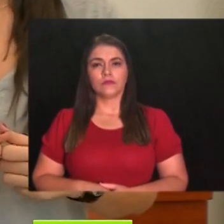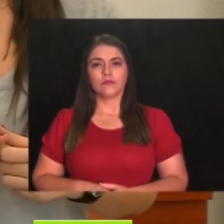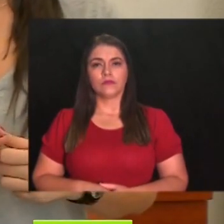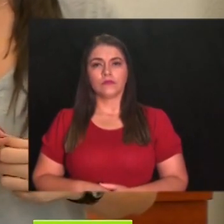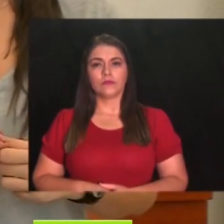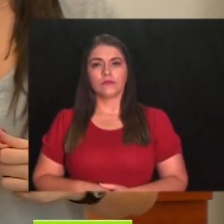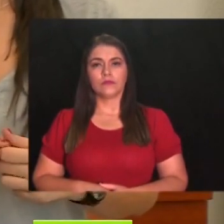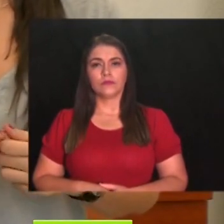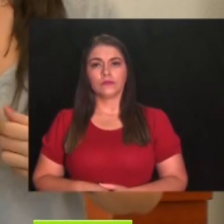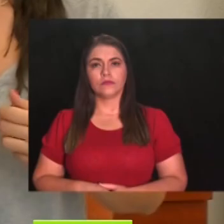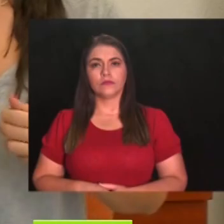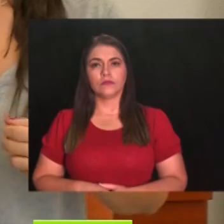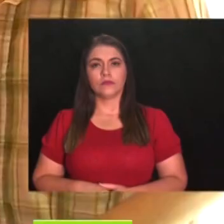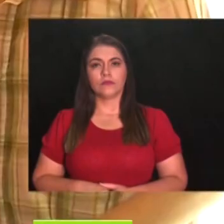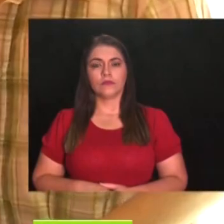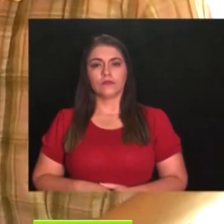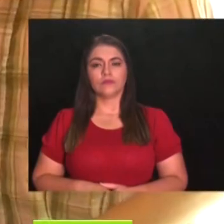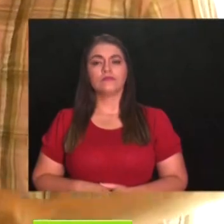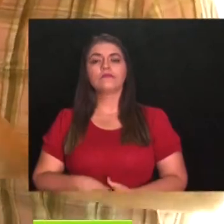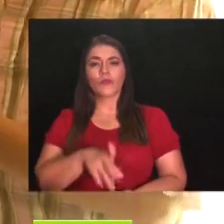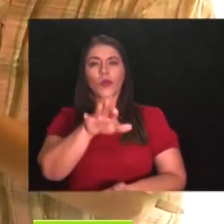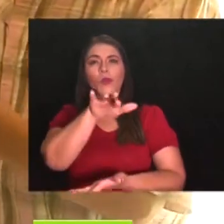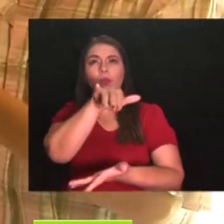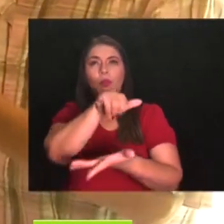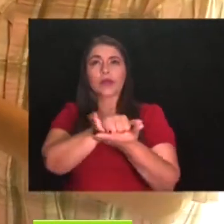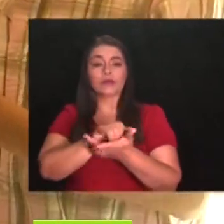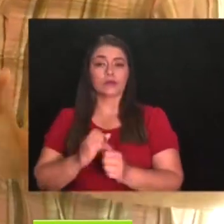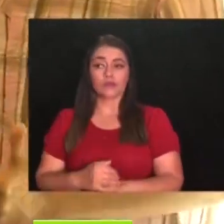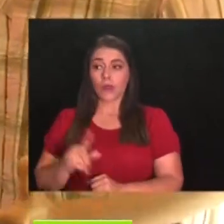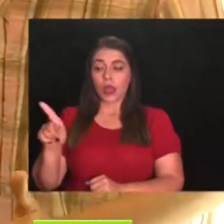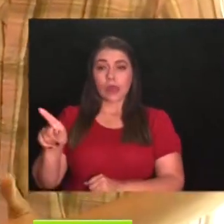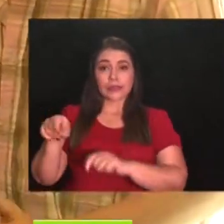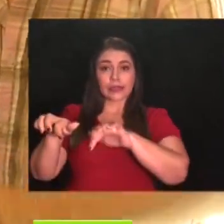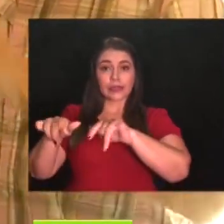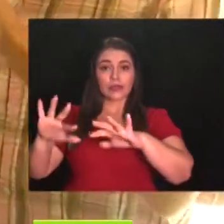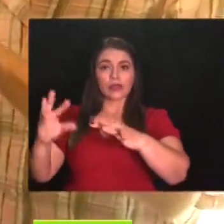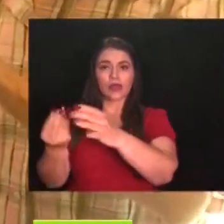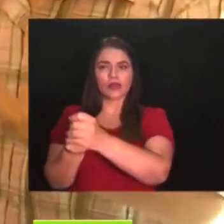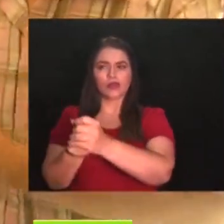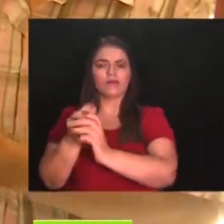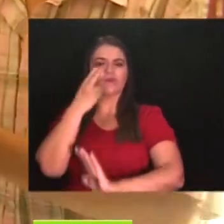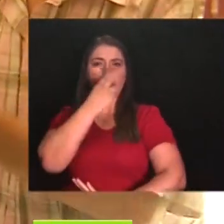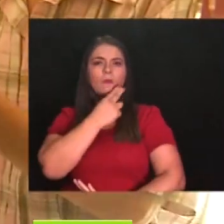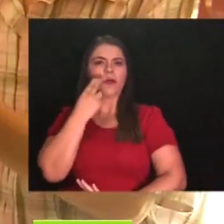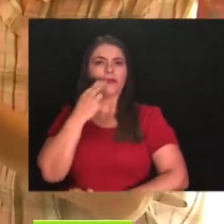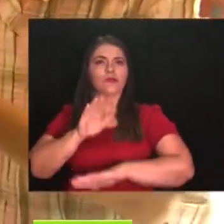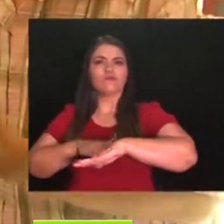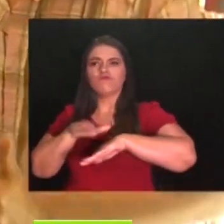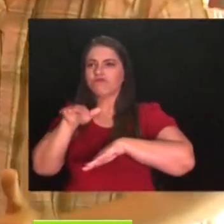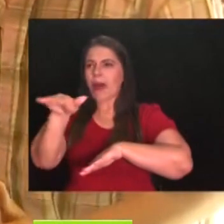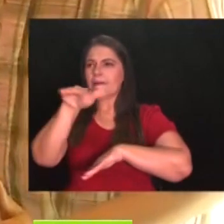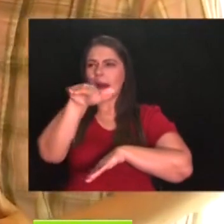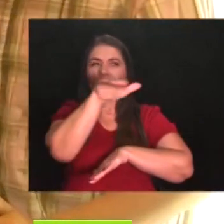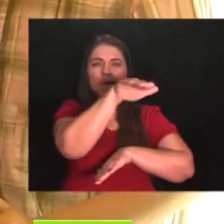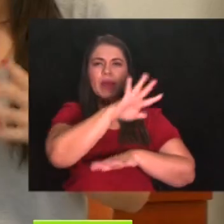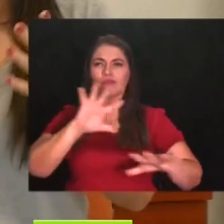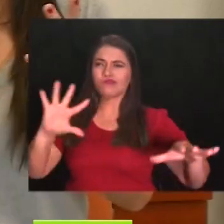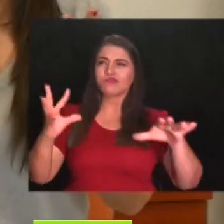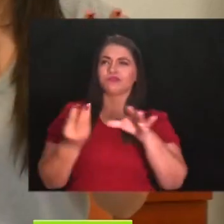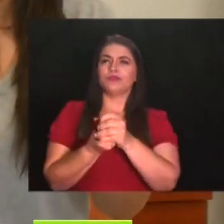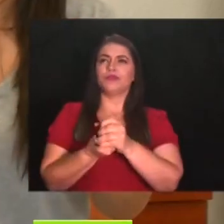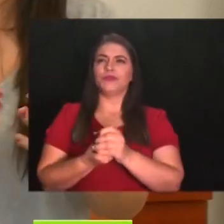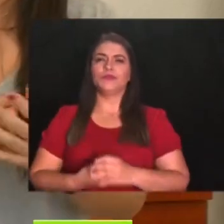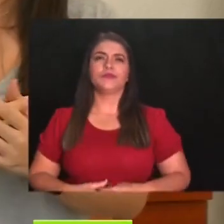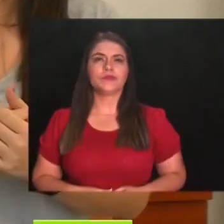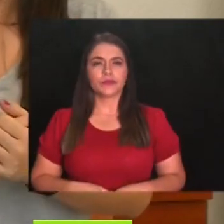para esta administración. Es por eso que su compromiso es llegar hasta los territorios, a buscarlos para incluirlos. Y